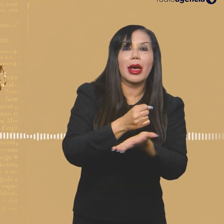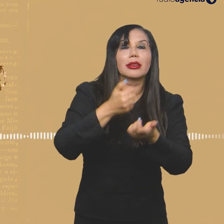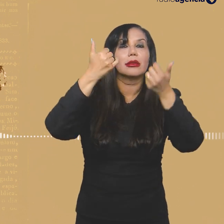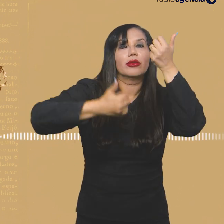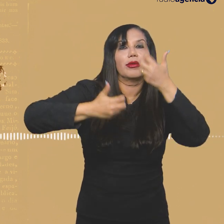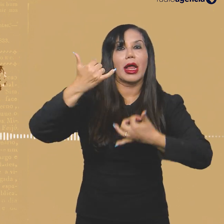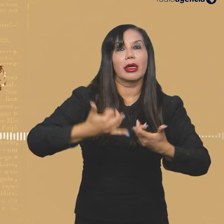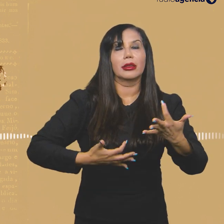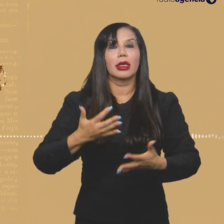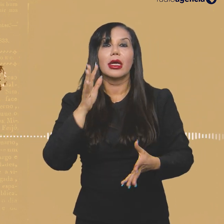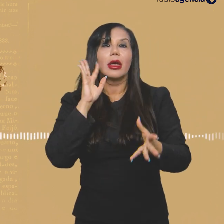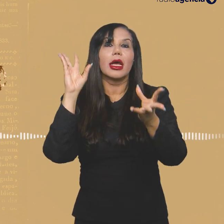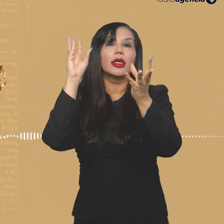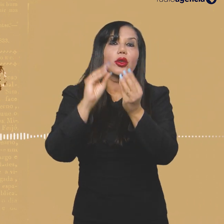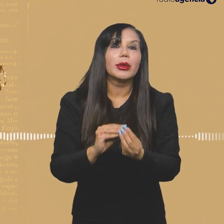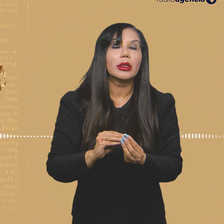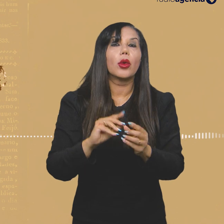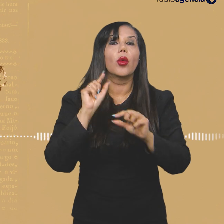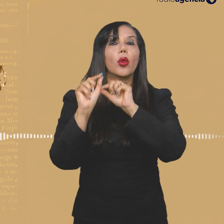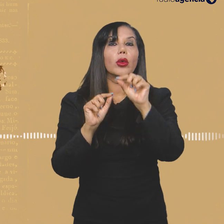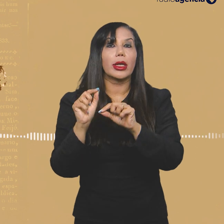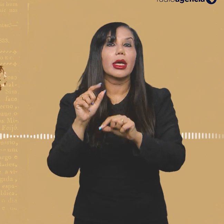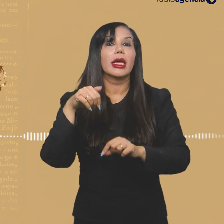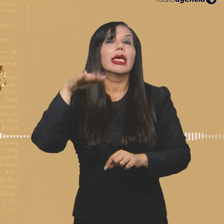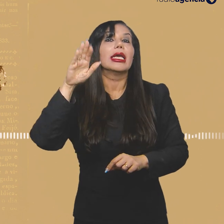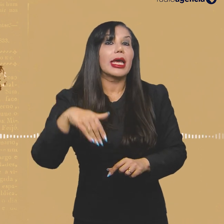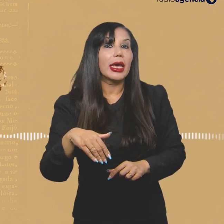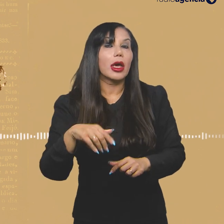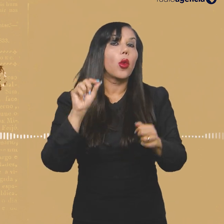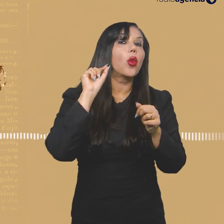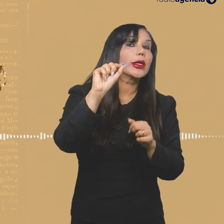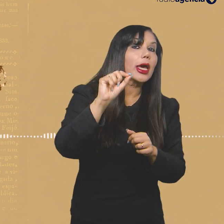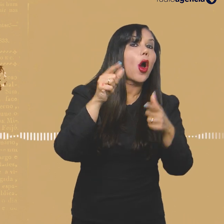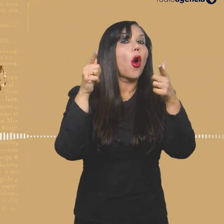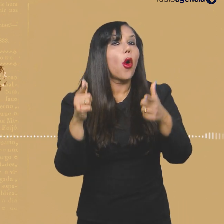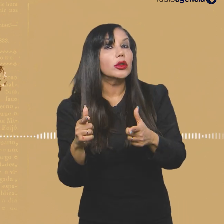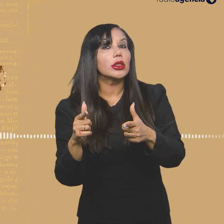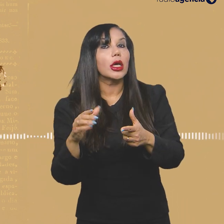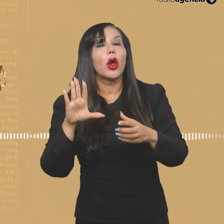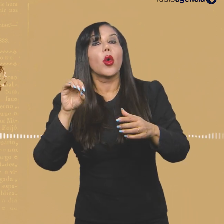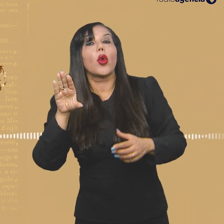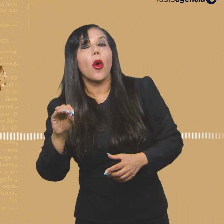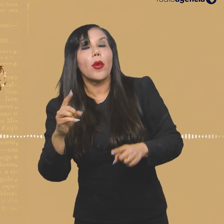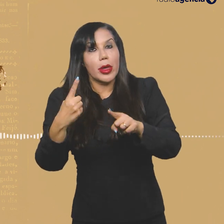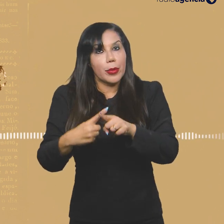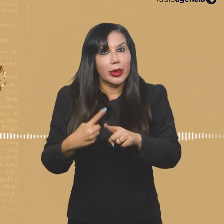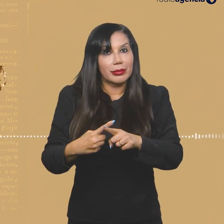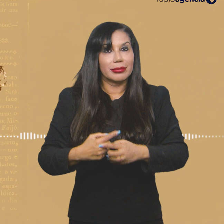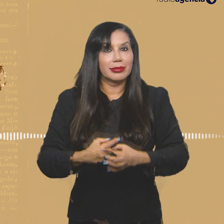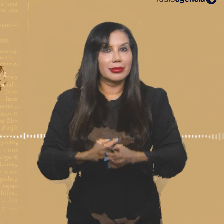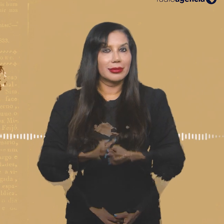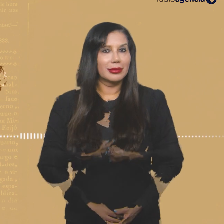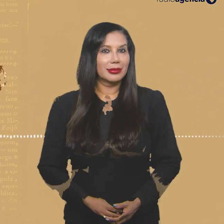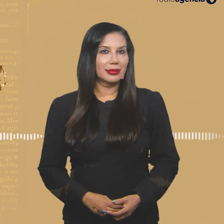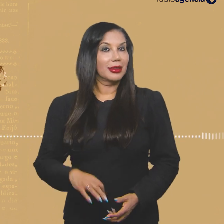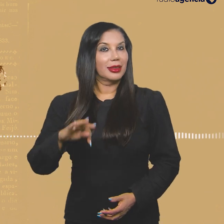informações básicas sobre o fato, explicando de forma resumida quem fez o quê, onde, como e por